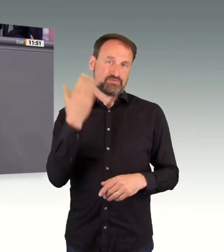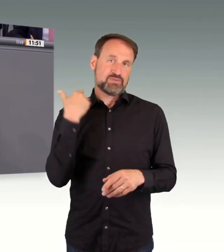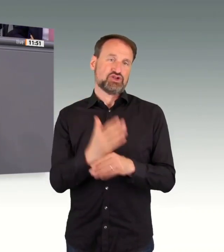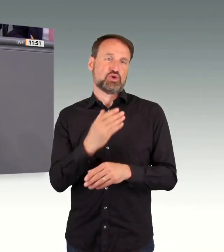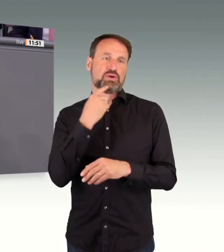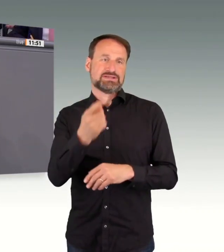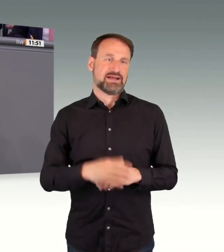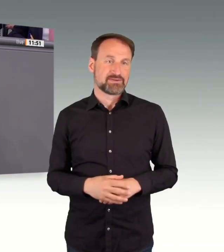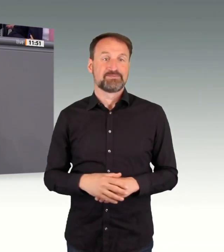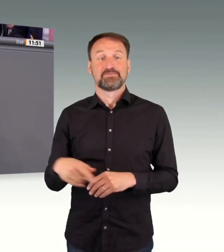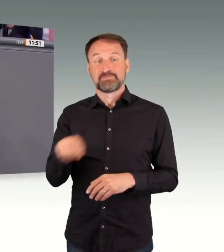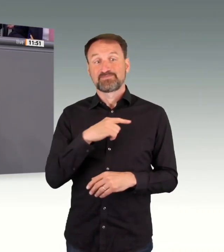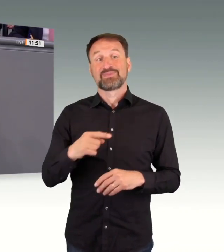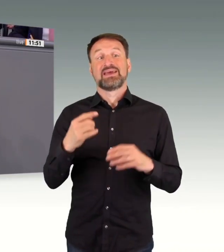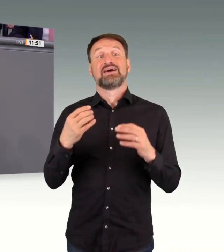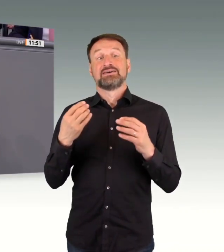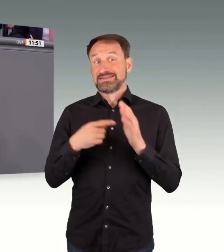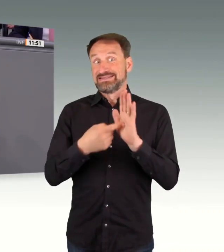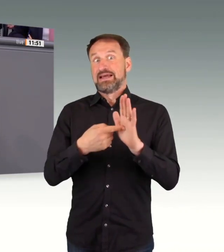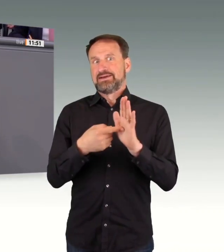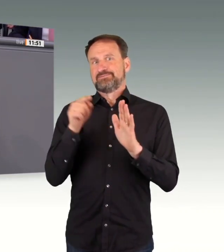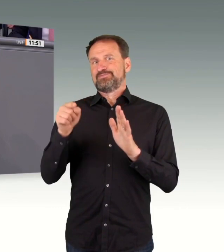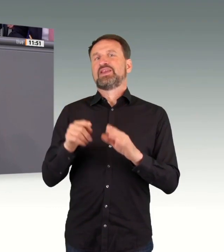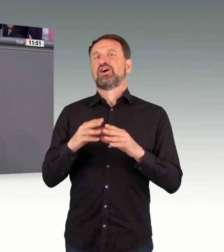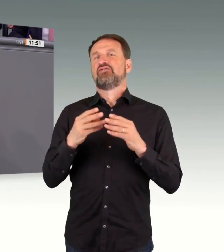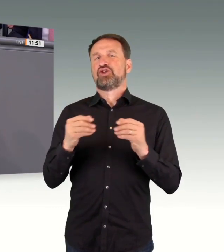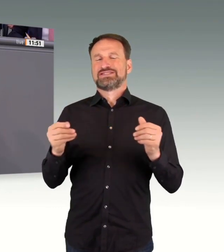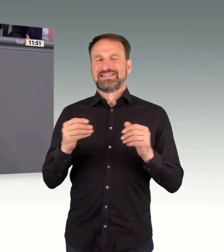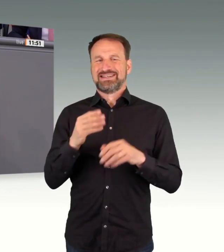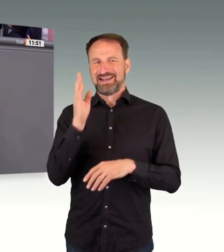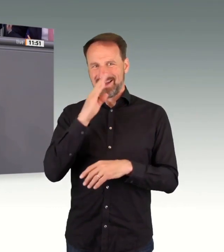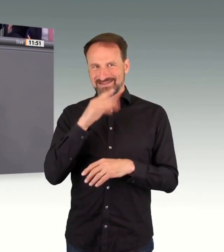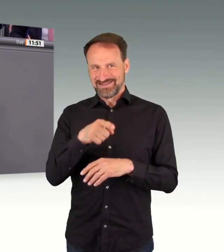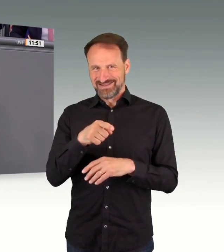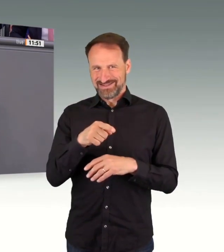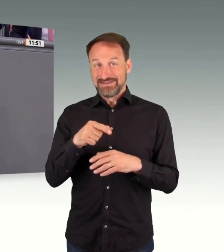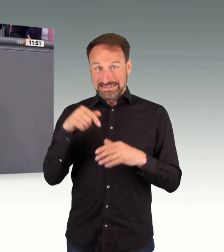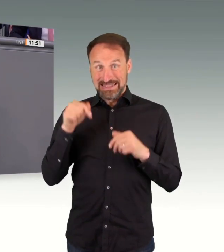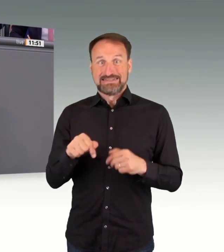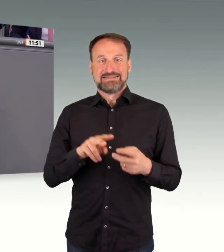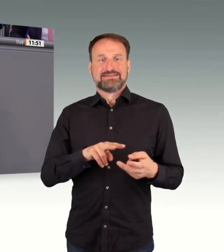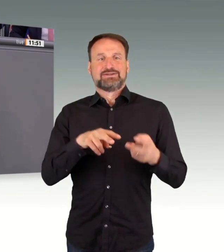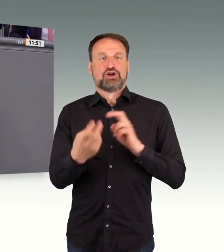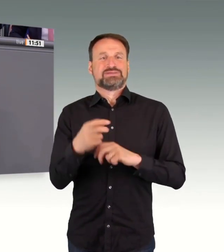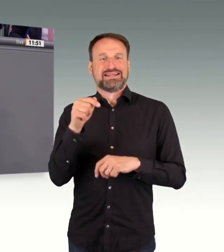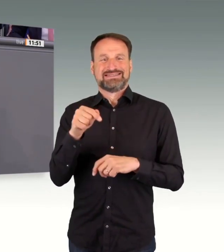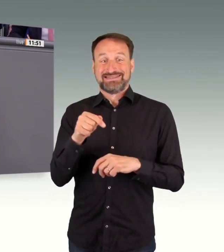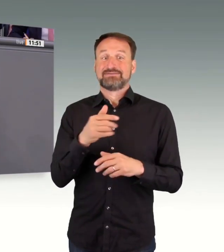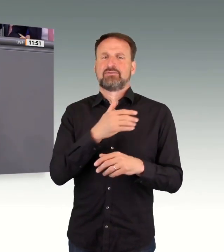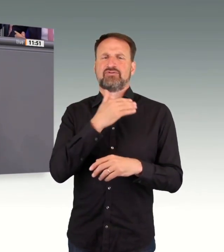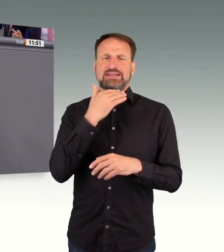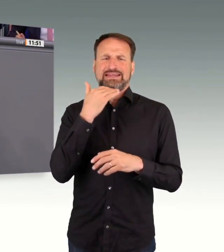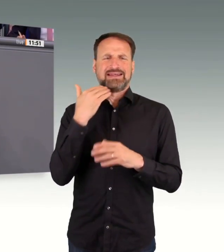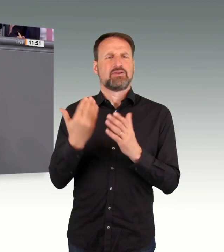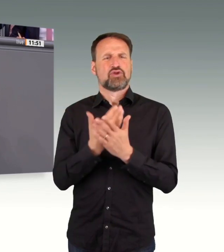Die Digitalisierung muss endlich in der Verwaltung ankommen. Es ist bittere Realität, dass sich in unseren Behörden die Aktenordner mit Planungs und